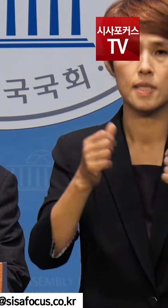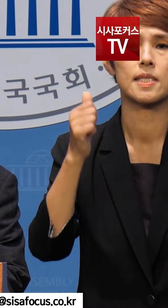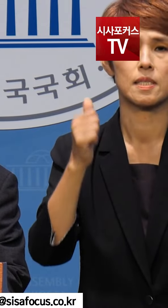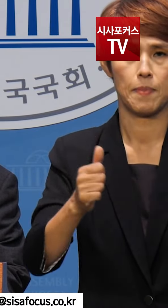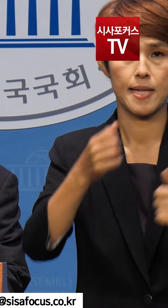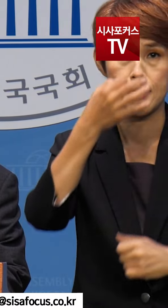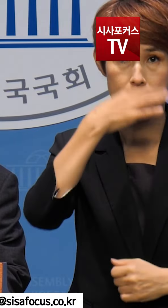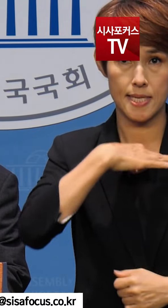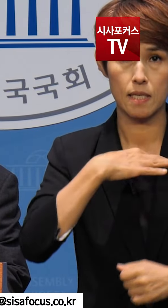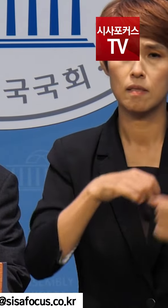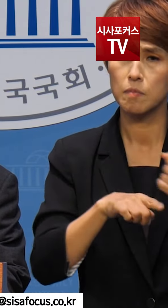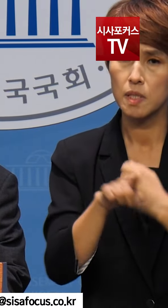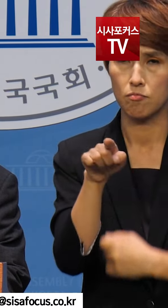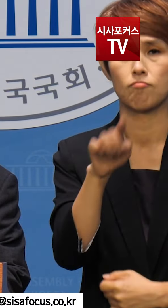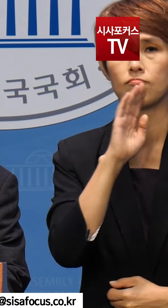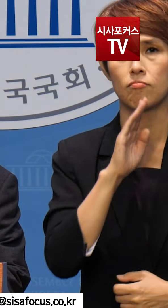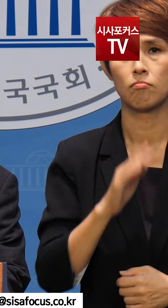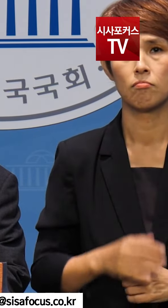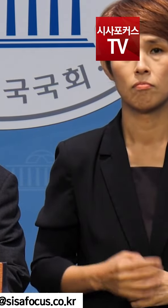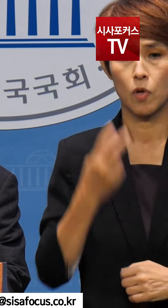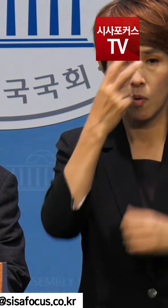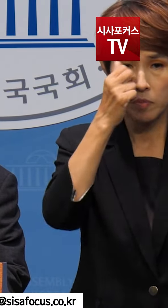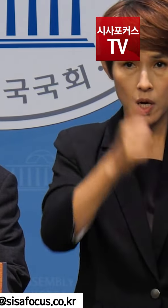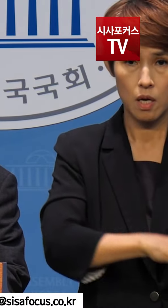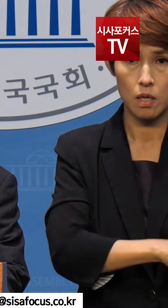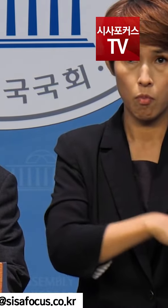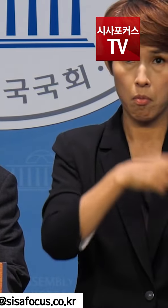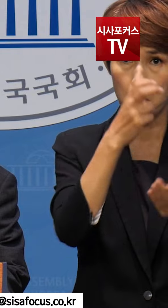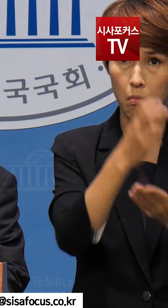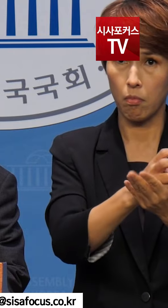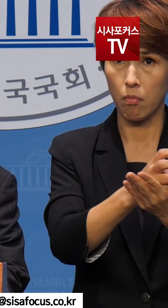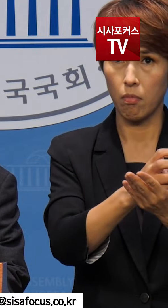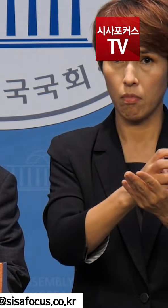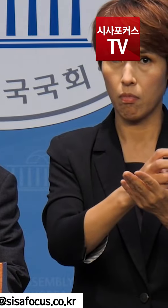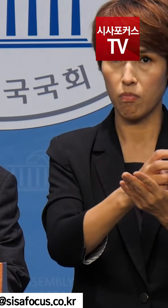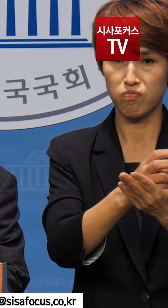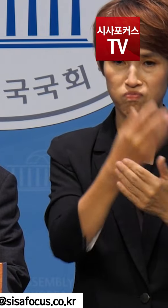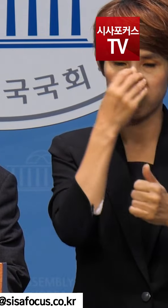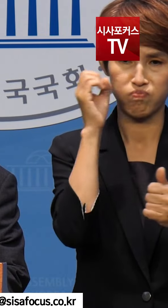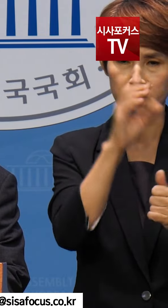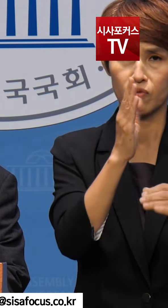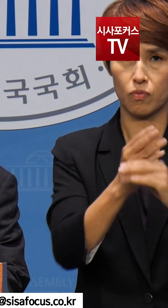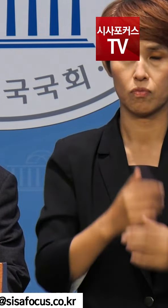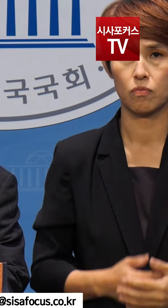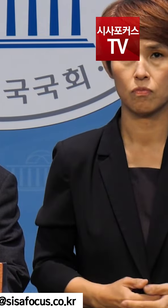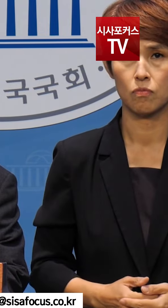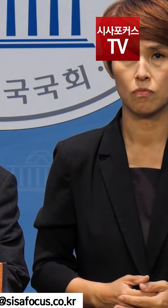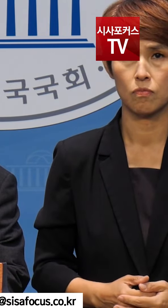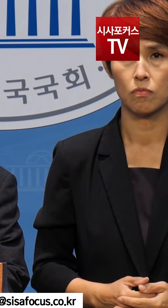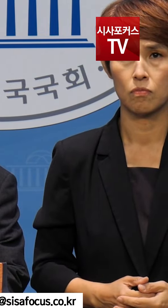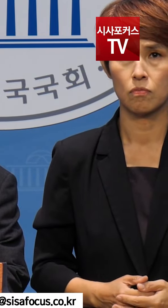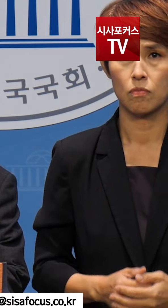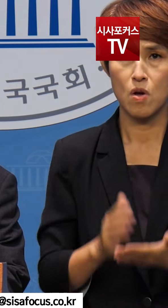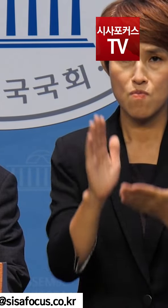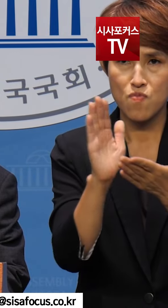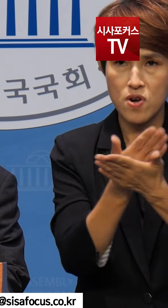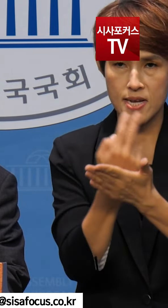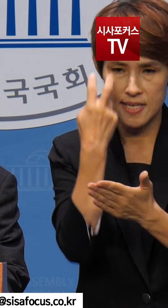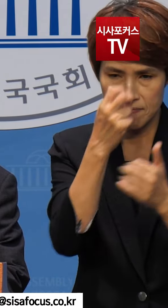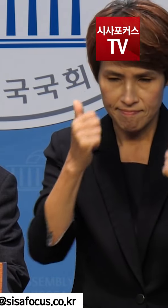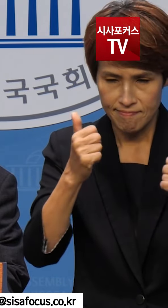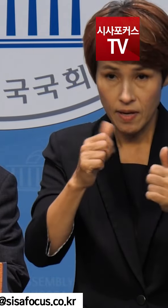검찰은 형사법의 기본 원칙을 훼손하고 있습니다. 더욱이 분리심리가